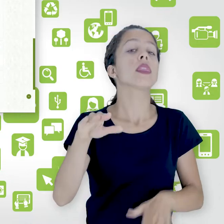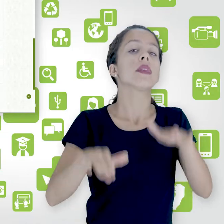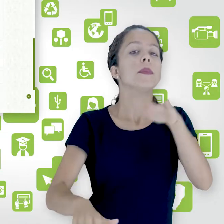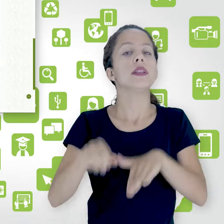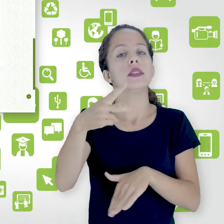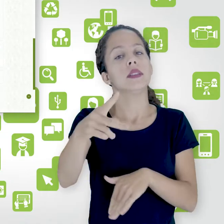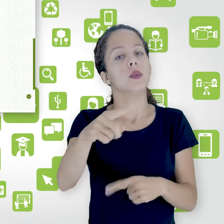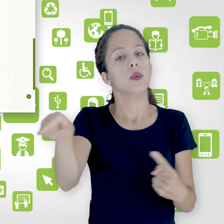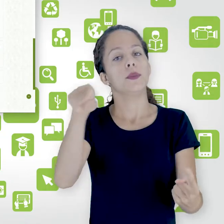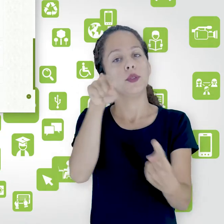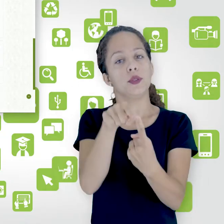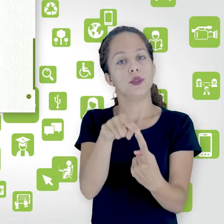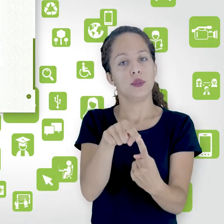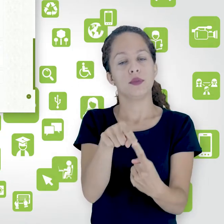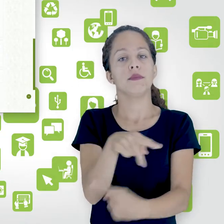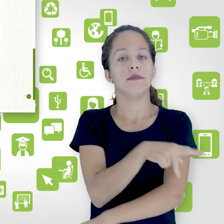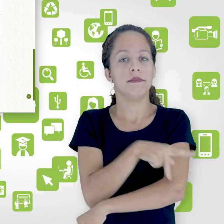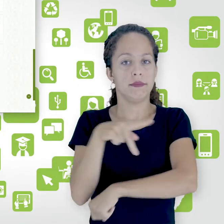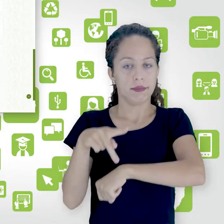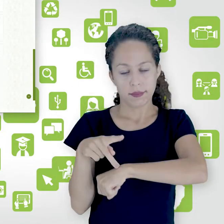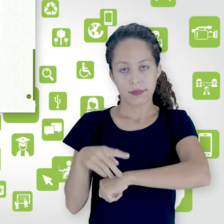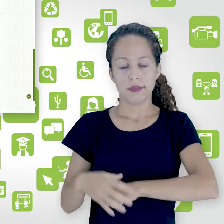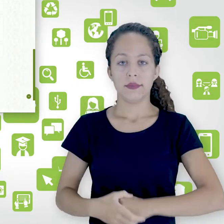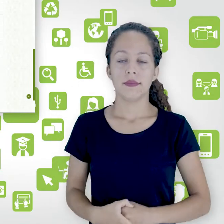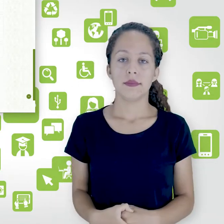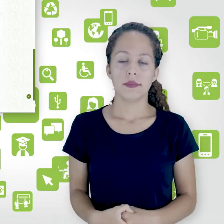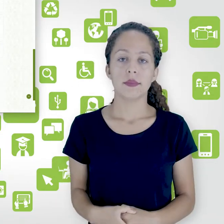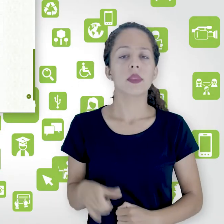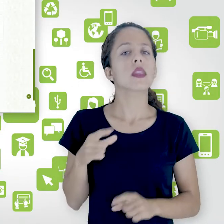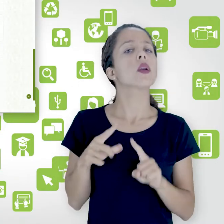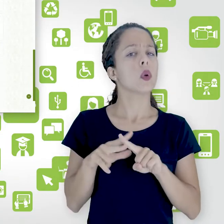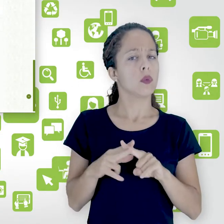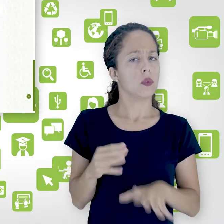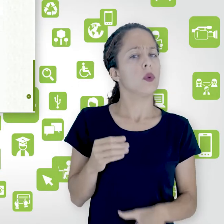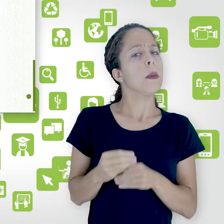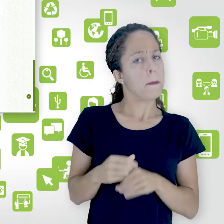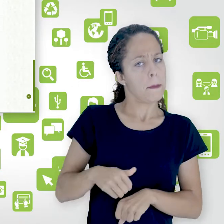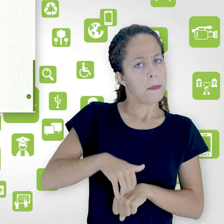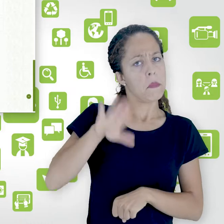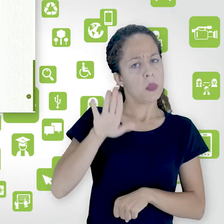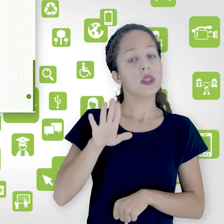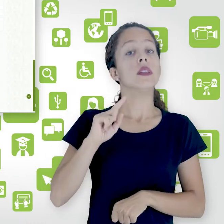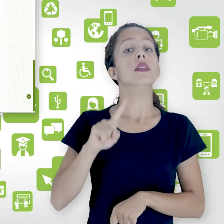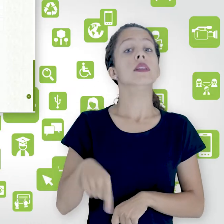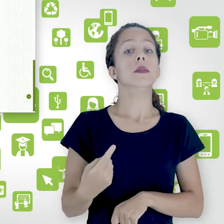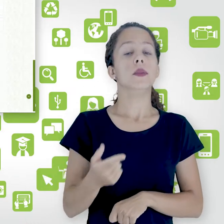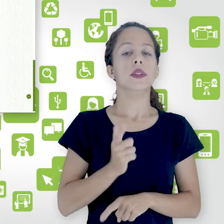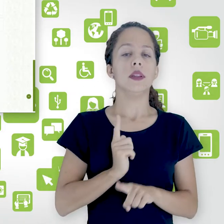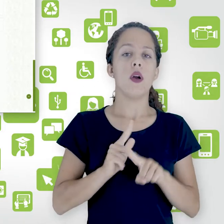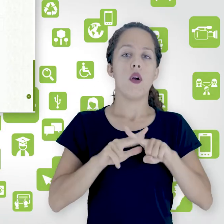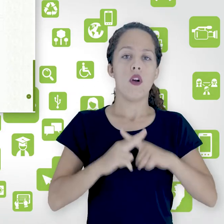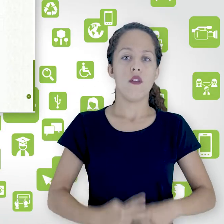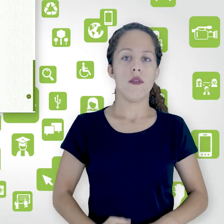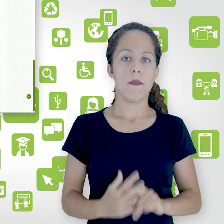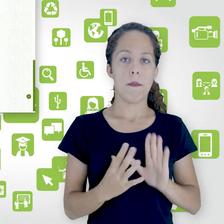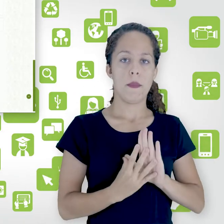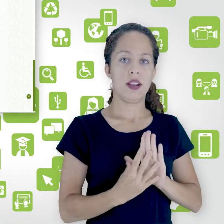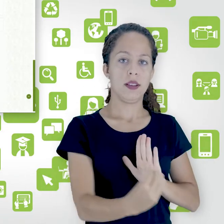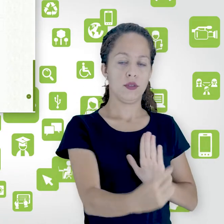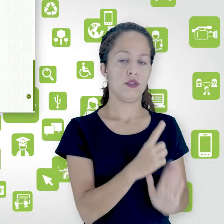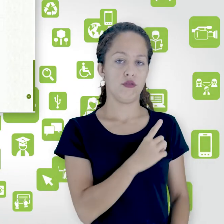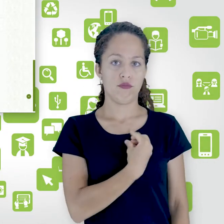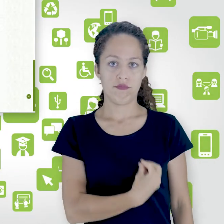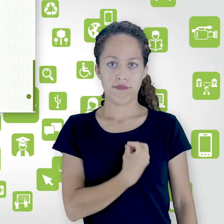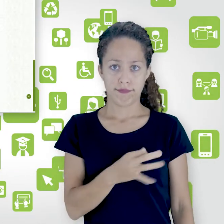pedagógico tá certo então aqui temos algumas configurações a mais ainda e depois as configurações padronizadas